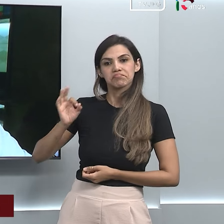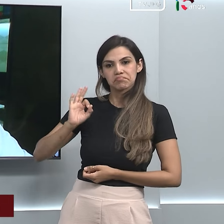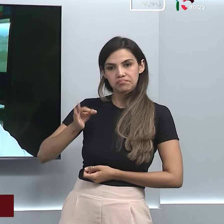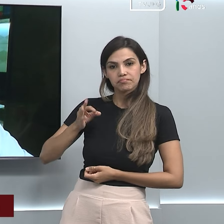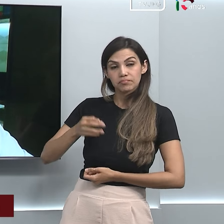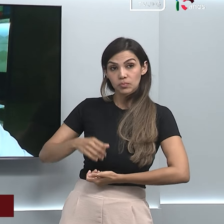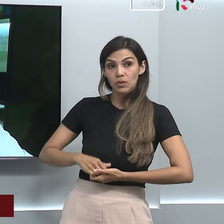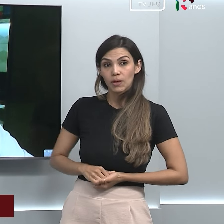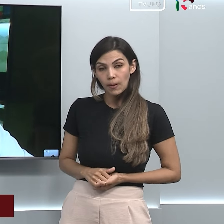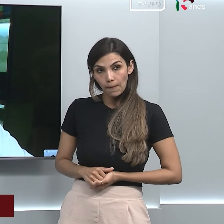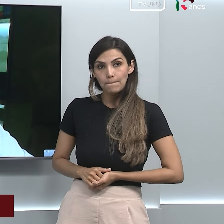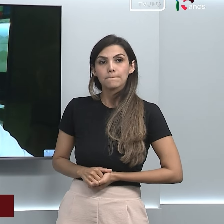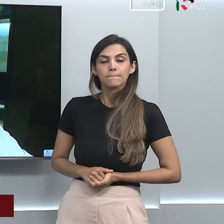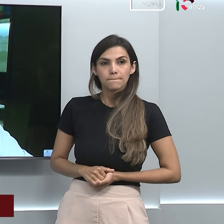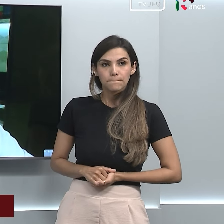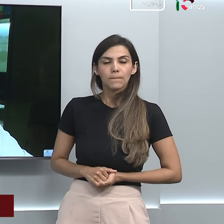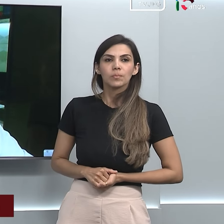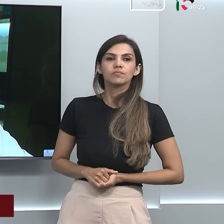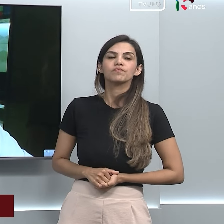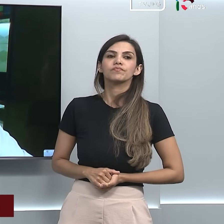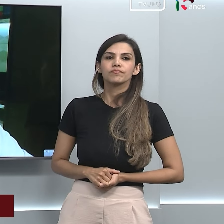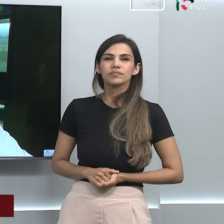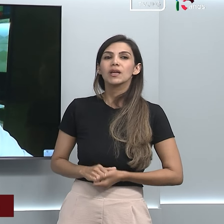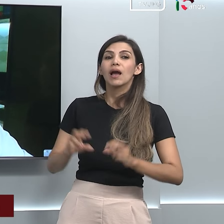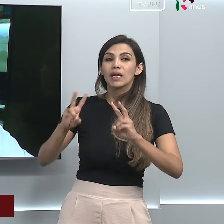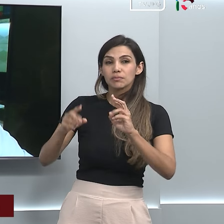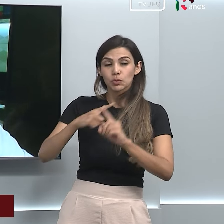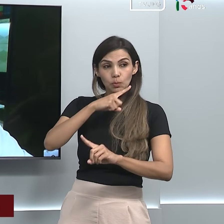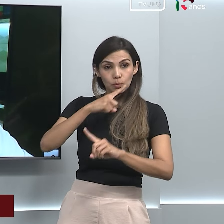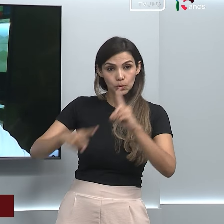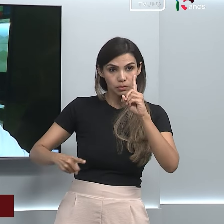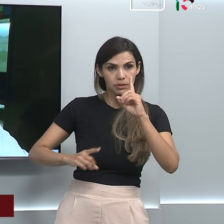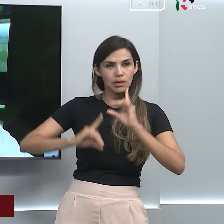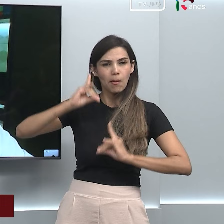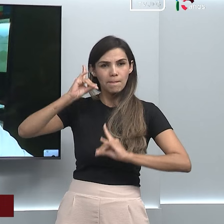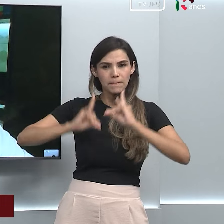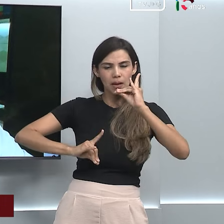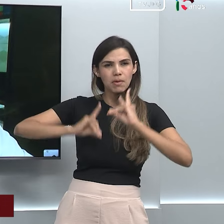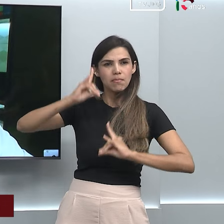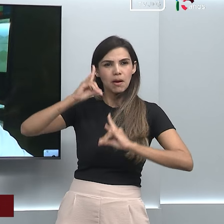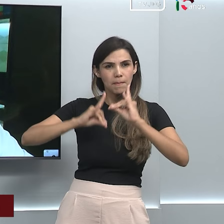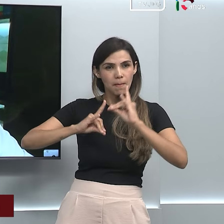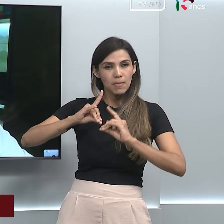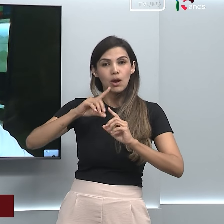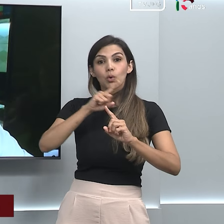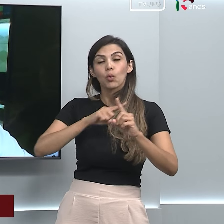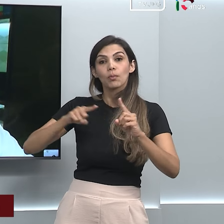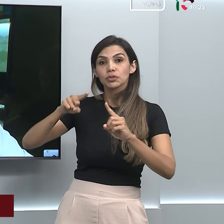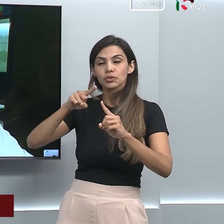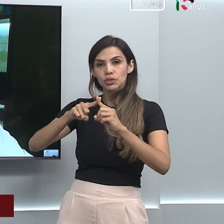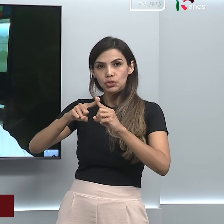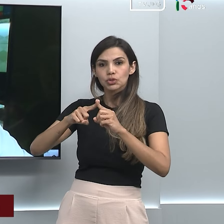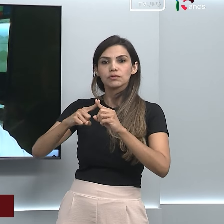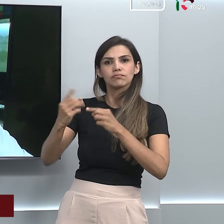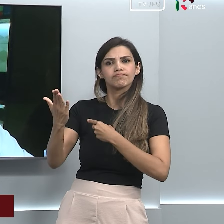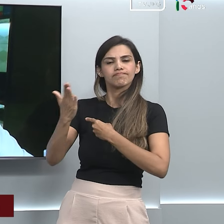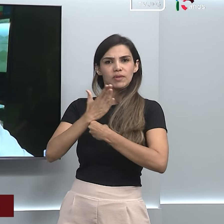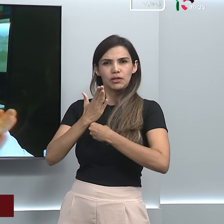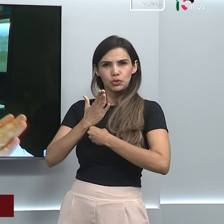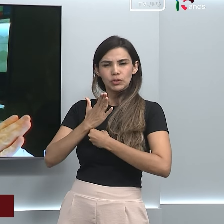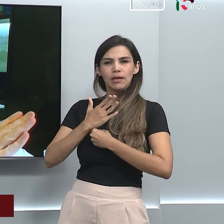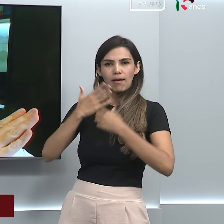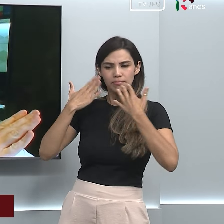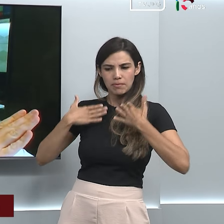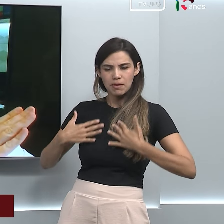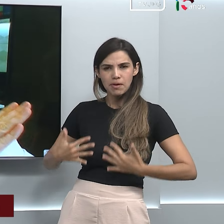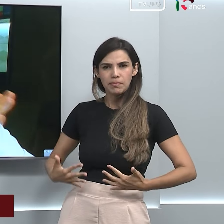Esse ponto da proibição do uso de testosterona para fins estéticos é um marco muito importante, porque a gente